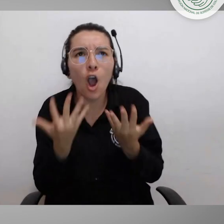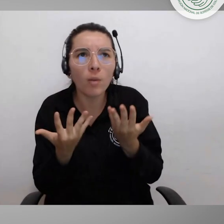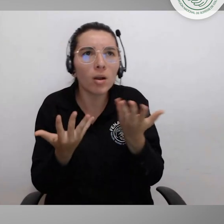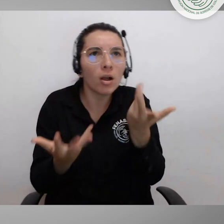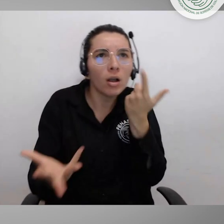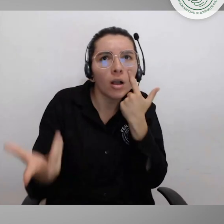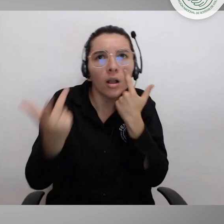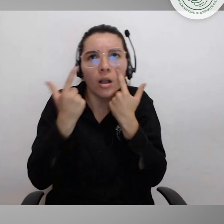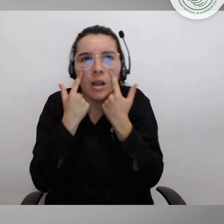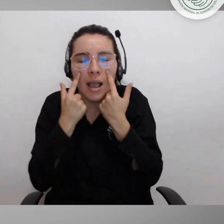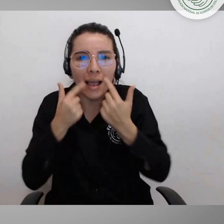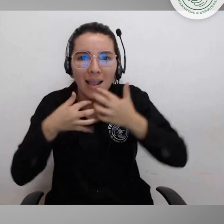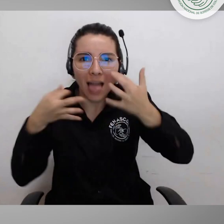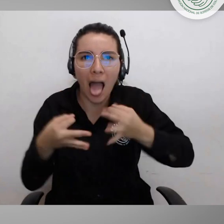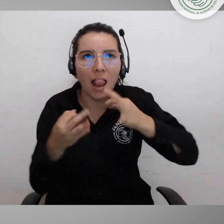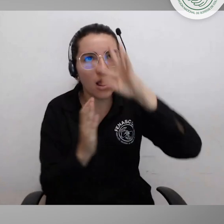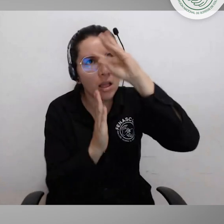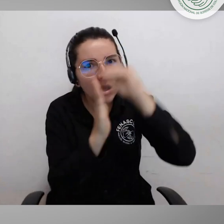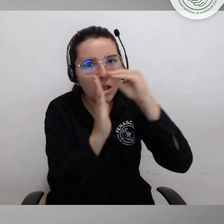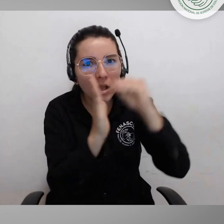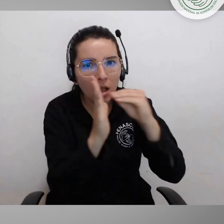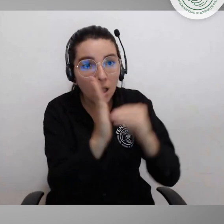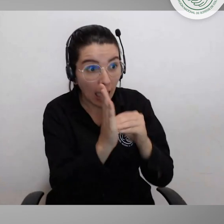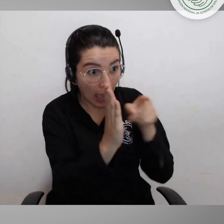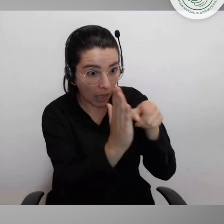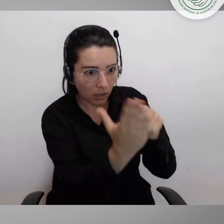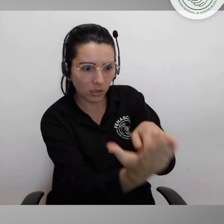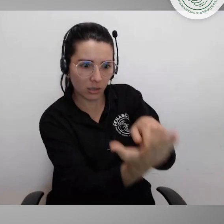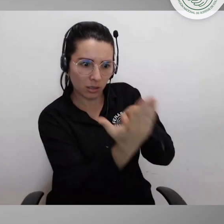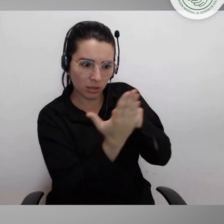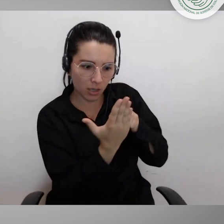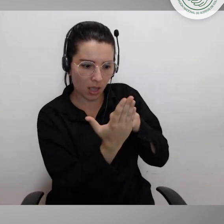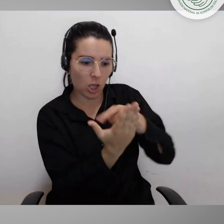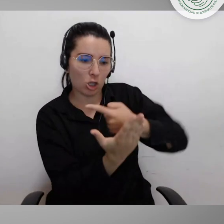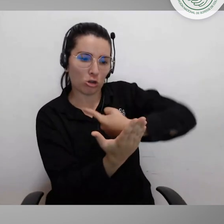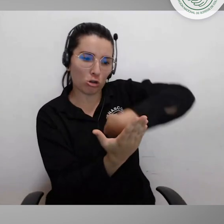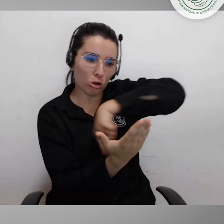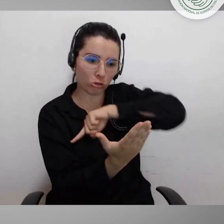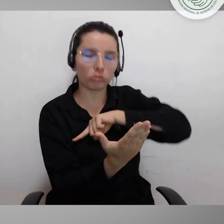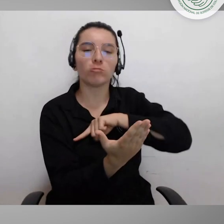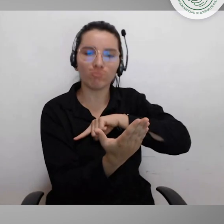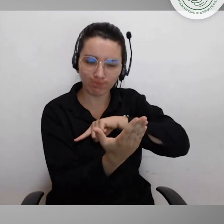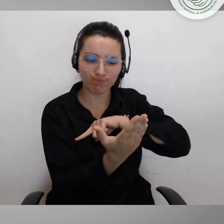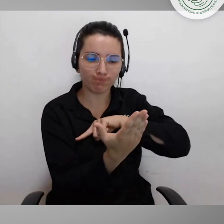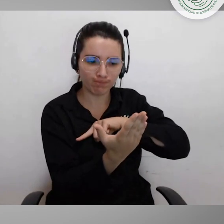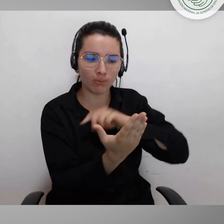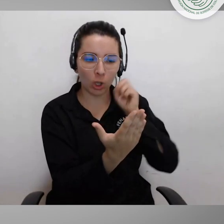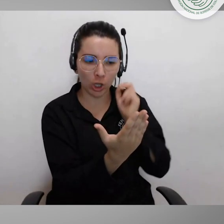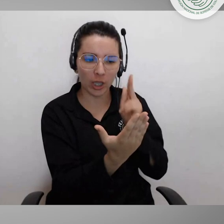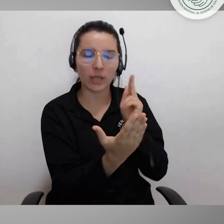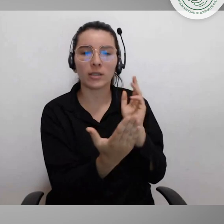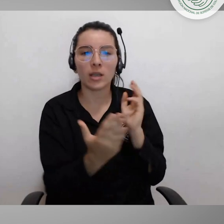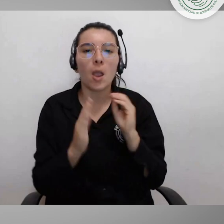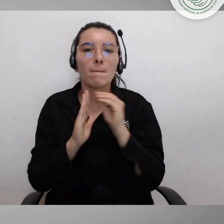condiciones en las que se encuentran las personas con discapacidad y que esto nos permita entonces